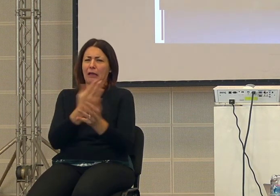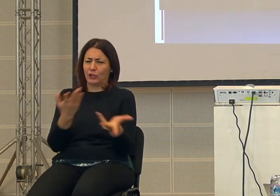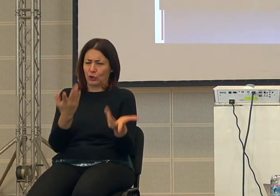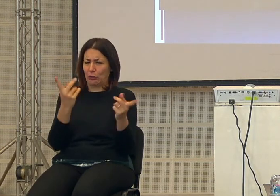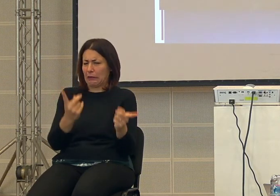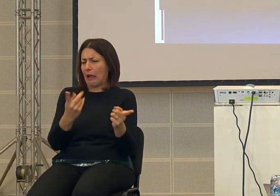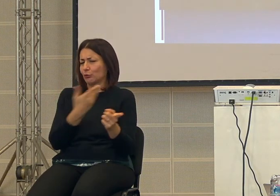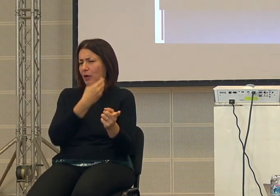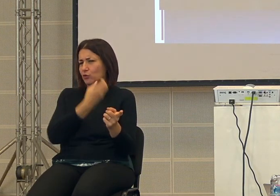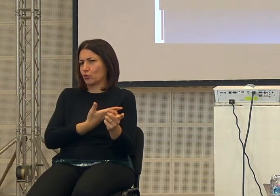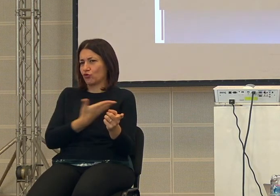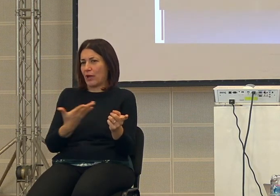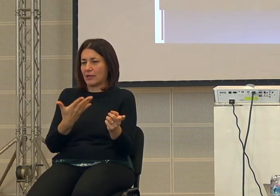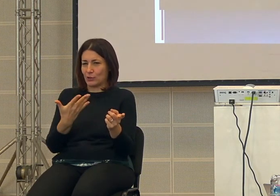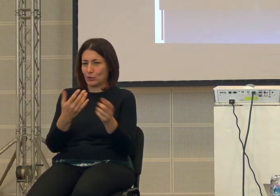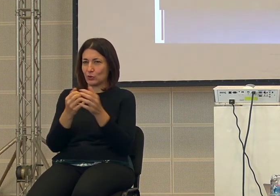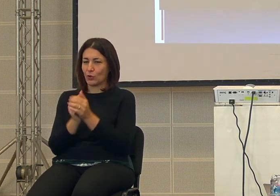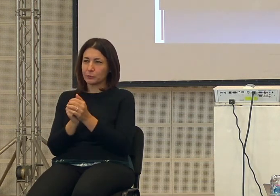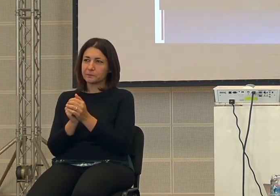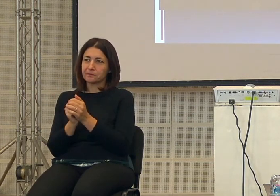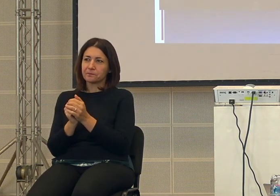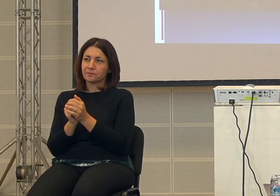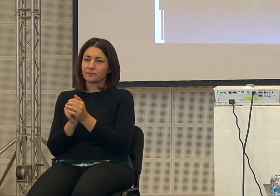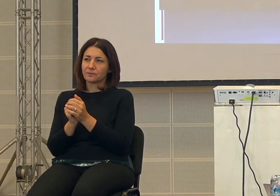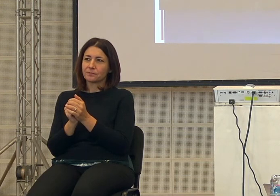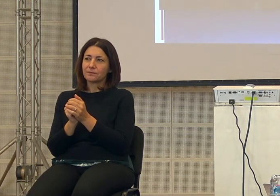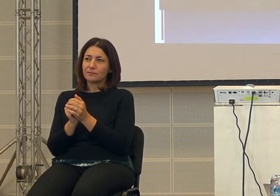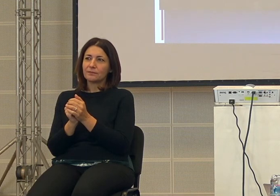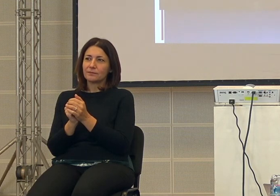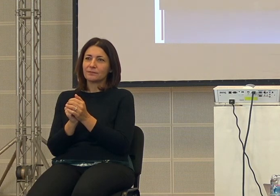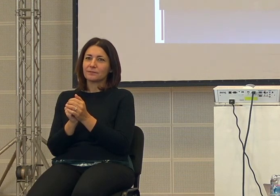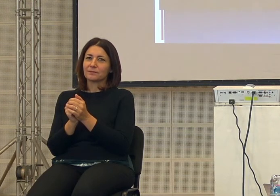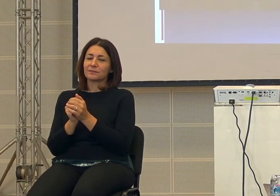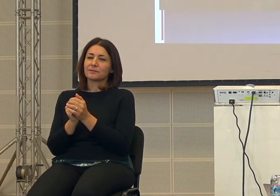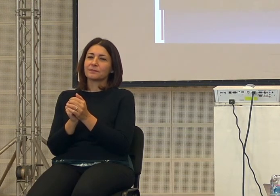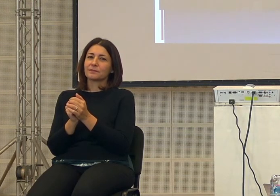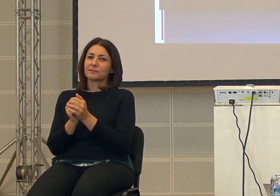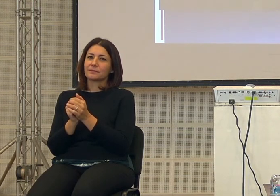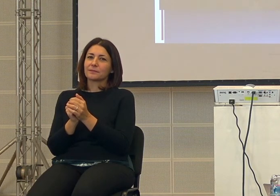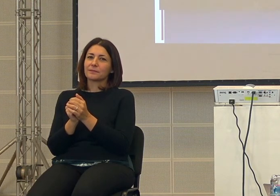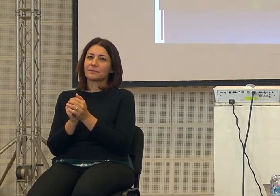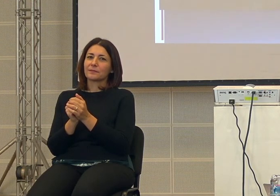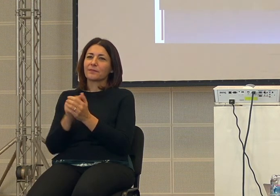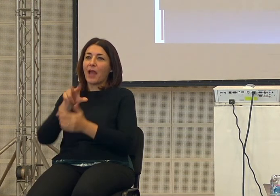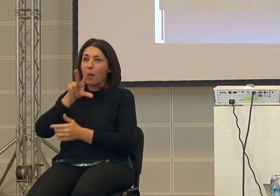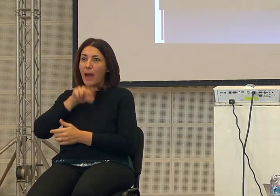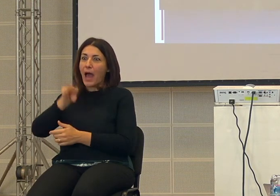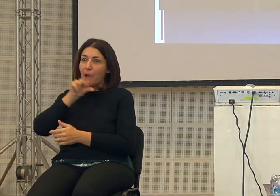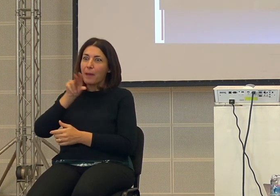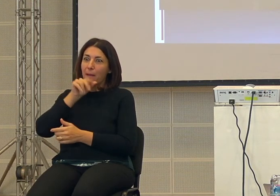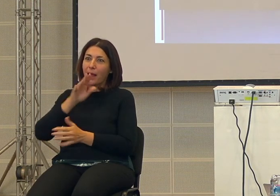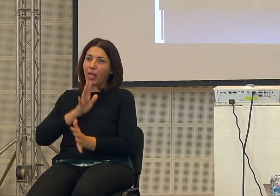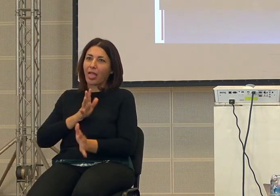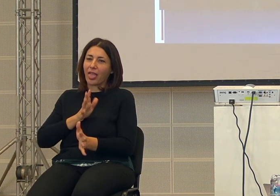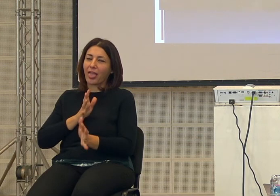state così e quindi ecco direi adesso non voglio già ho parlato parecchio non voglio